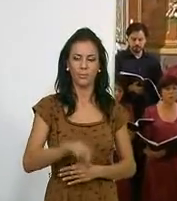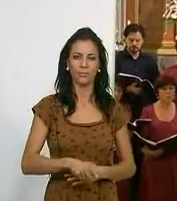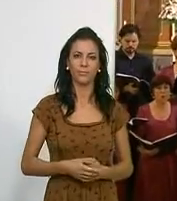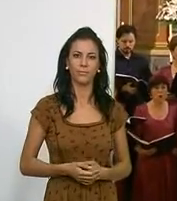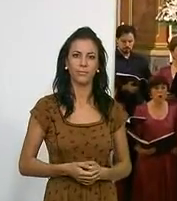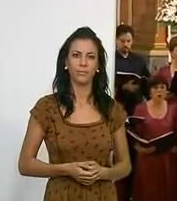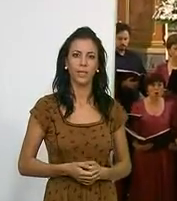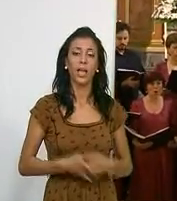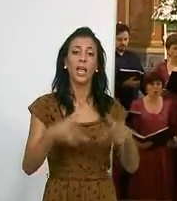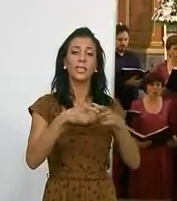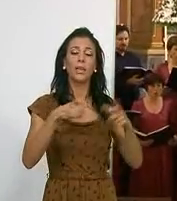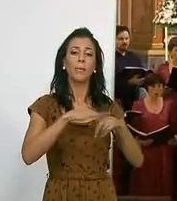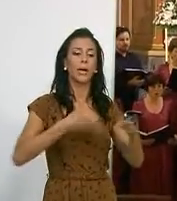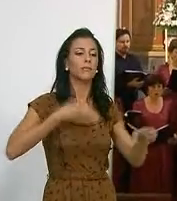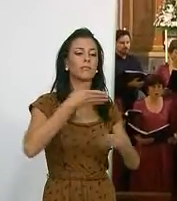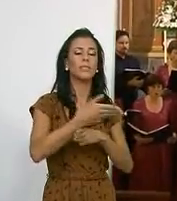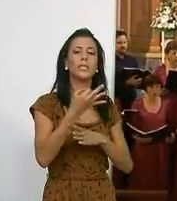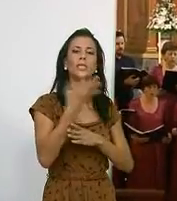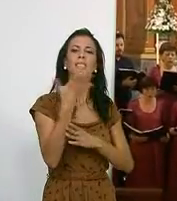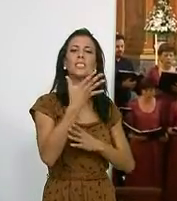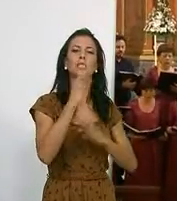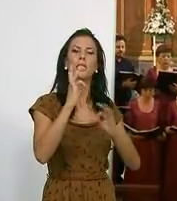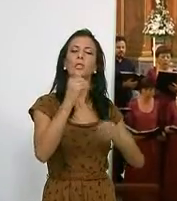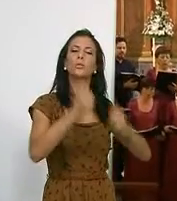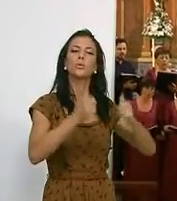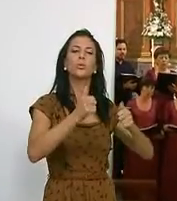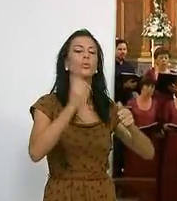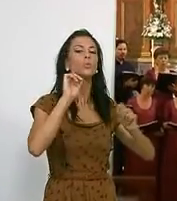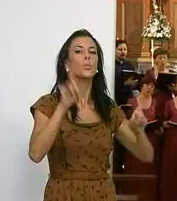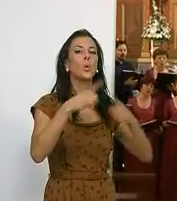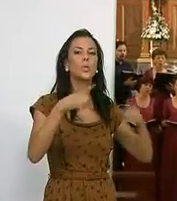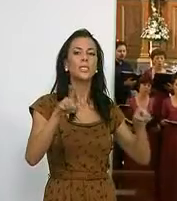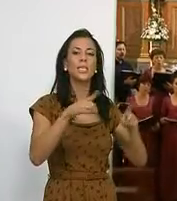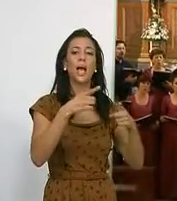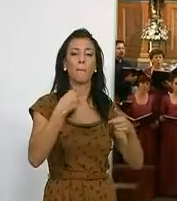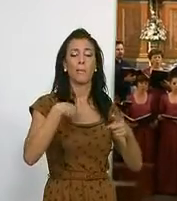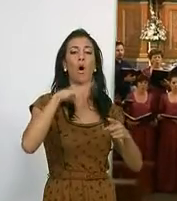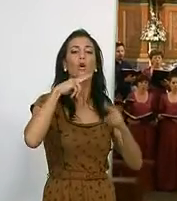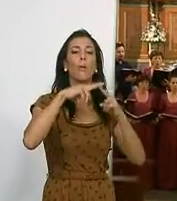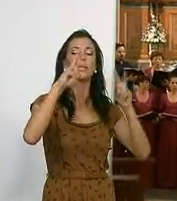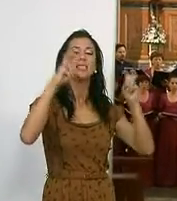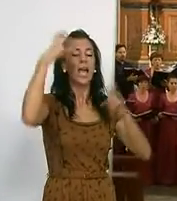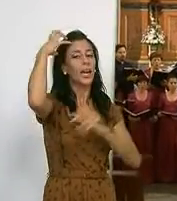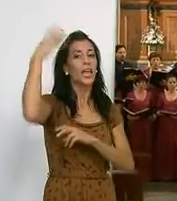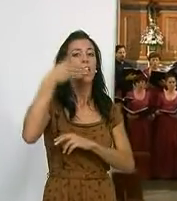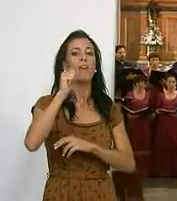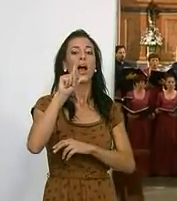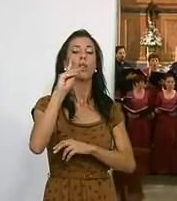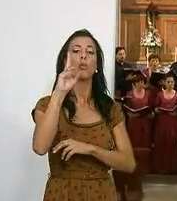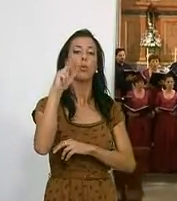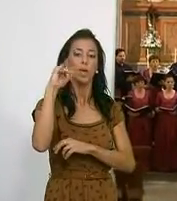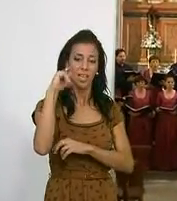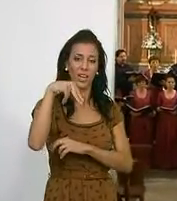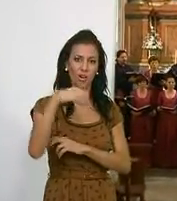entradas para asistir a la quinta edición del Festival de Música Sacra Rey Balduino, que tendrá lugar del